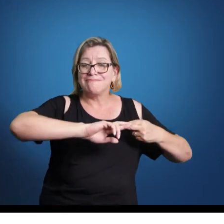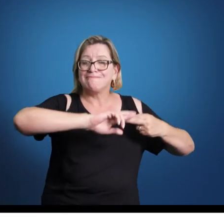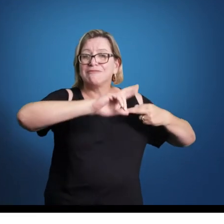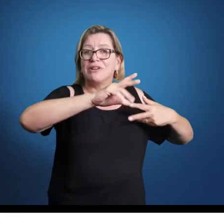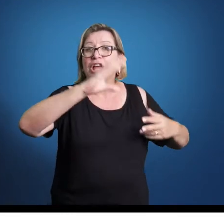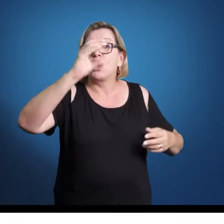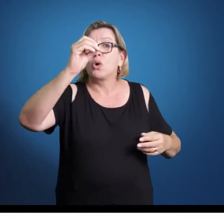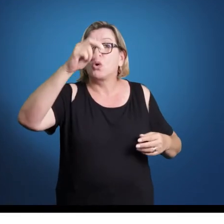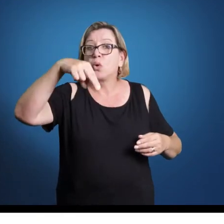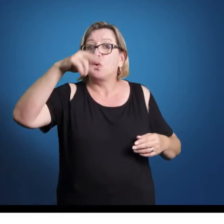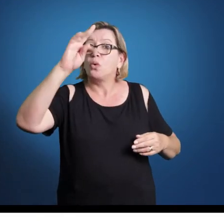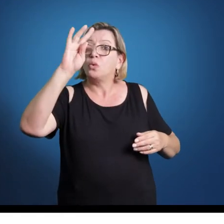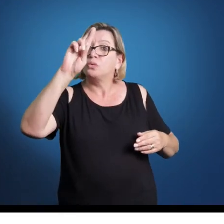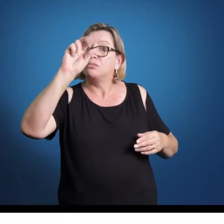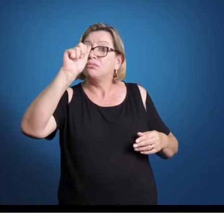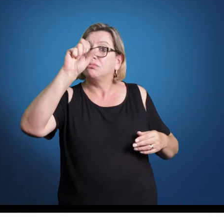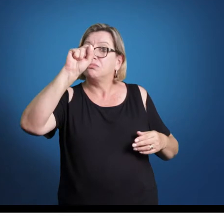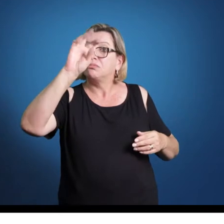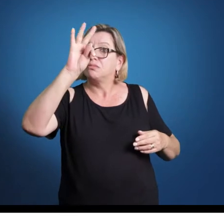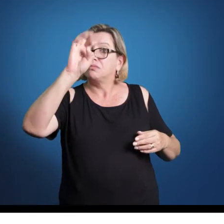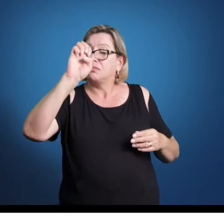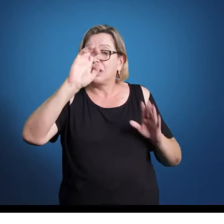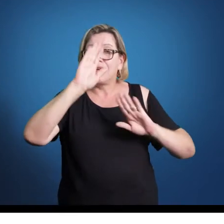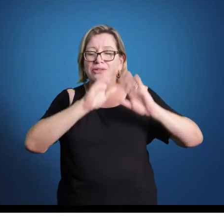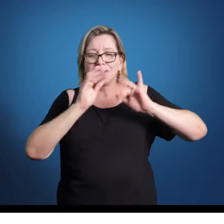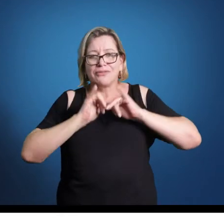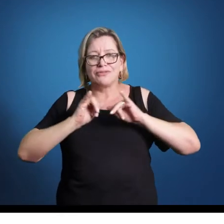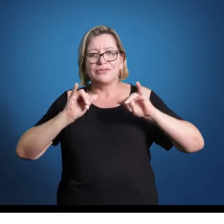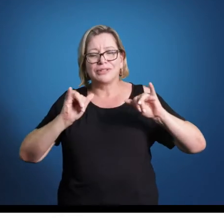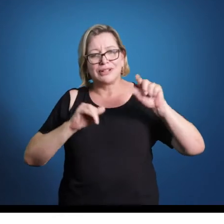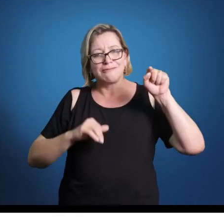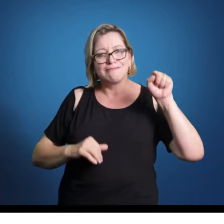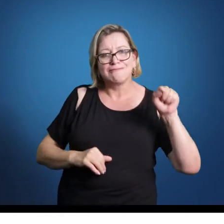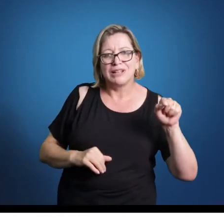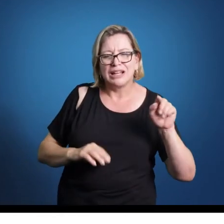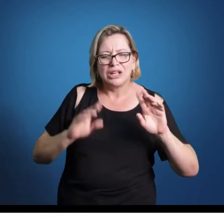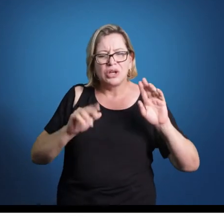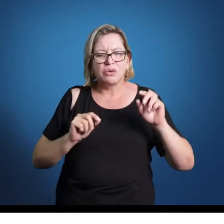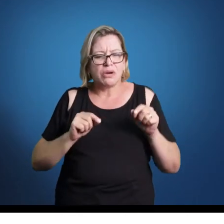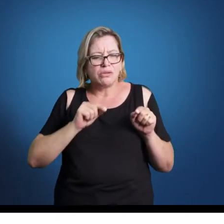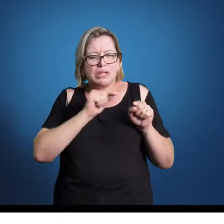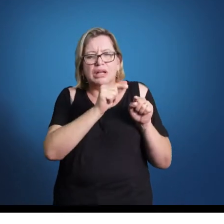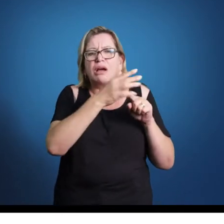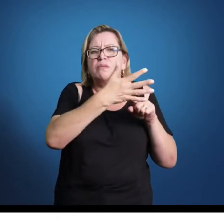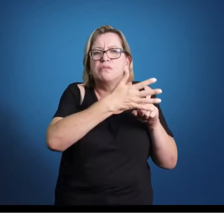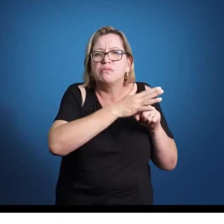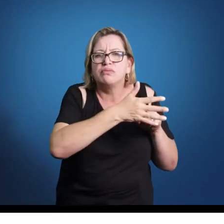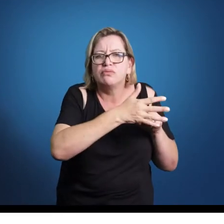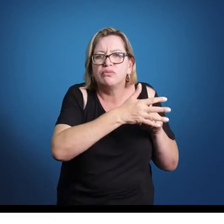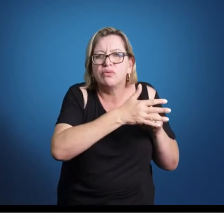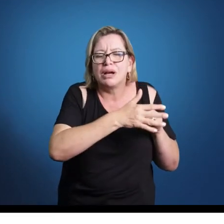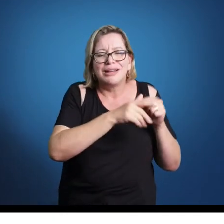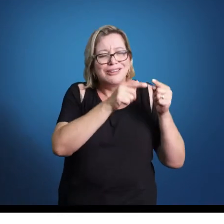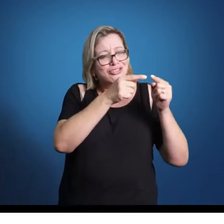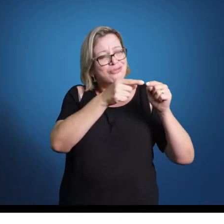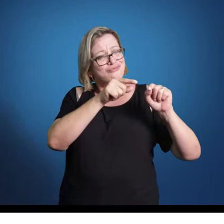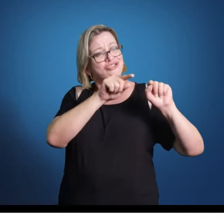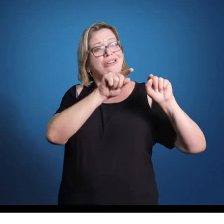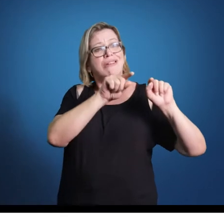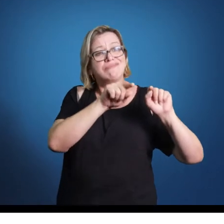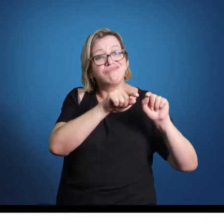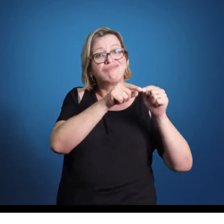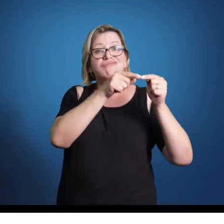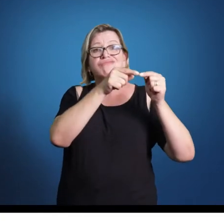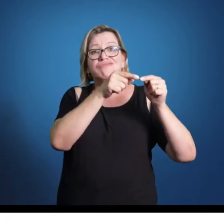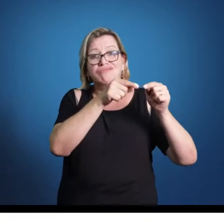costuma dizer, brincando, que o barroco é como se alguém ligasse um motorzinho, e a música fosse tocando aquele motorzinho, parece que incansavelmente.